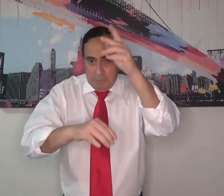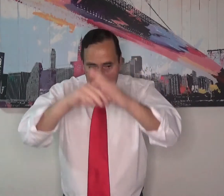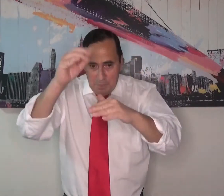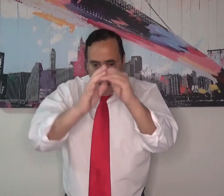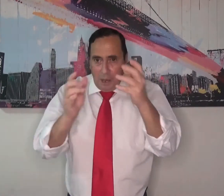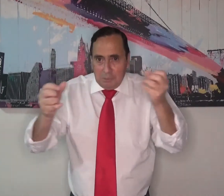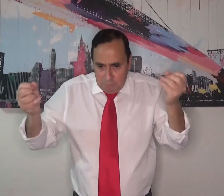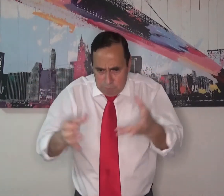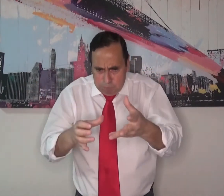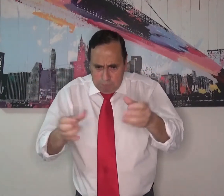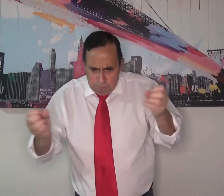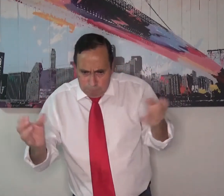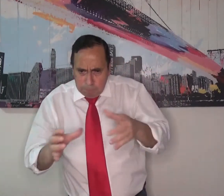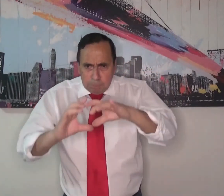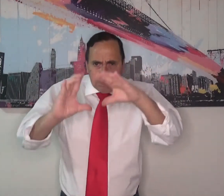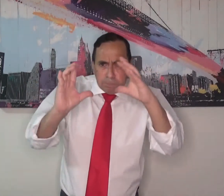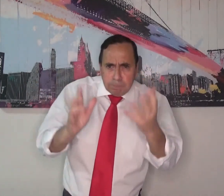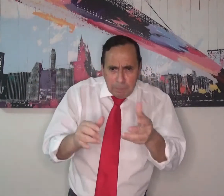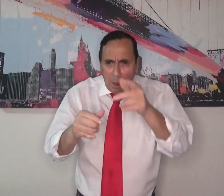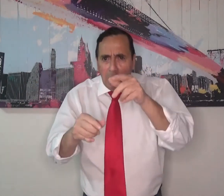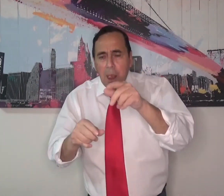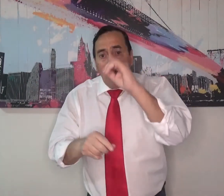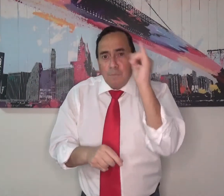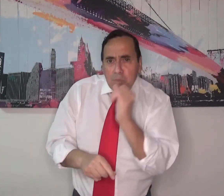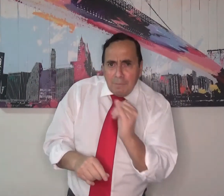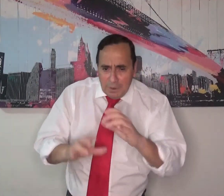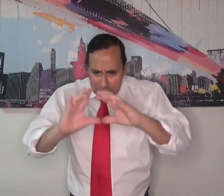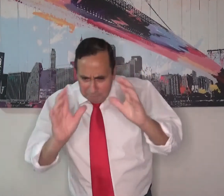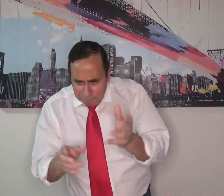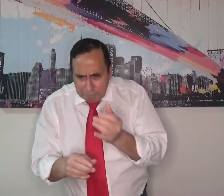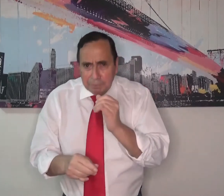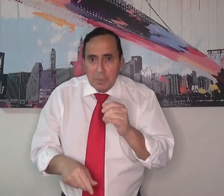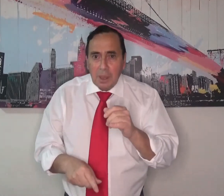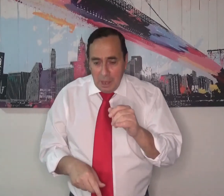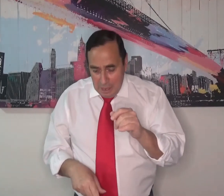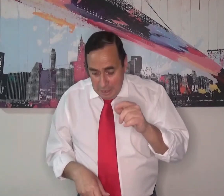Dios mismo hizo el mundo entero y le dio forma.